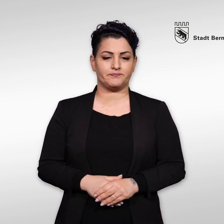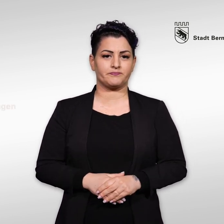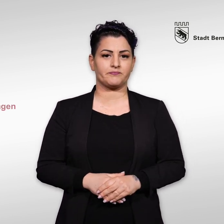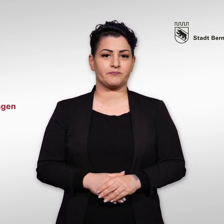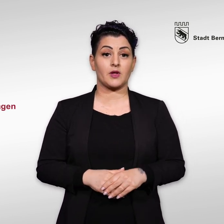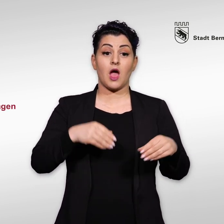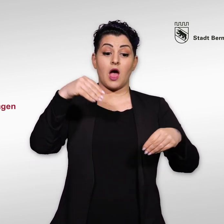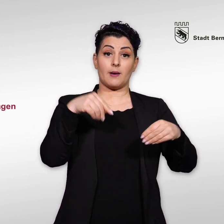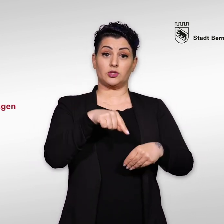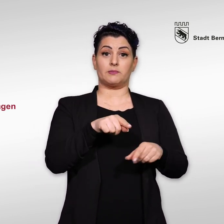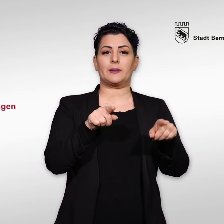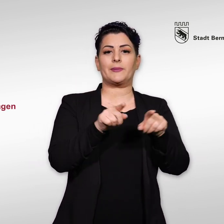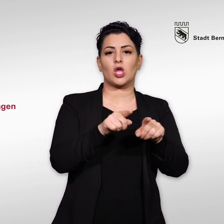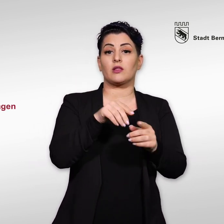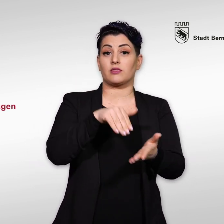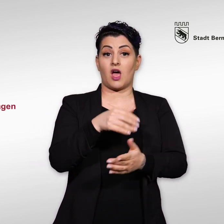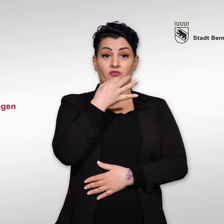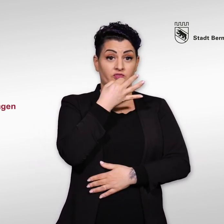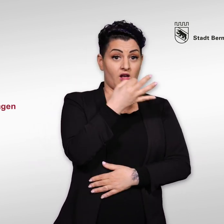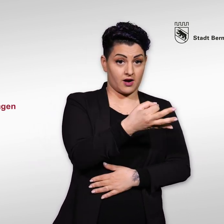Abstimmen heisst, ja oder nein zu einer Frage sagen.